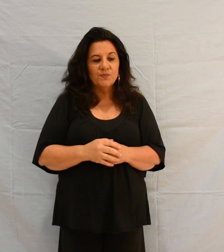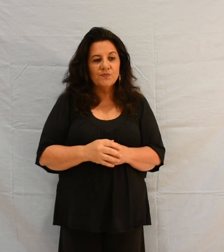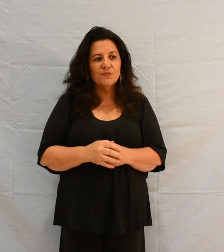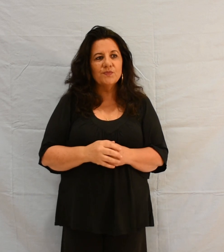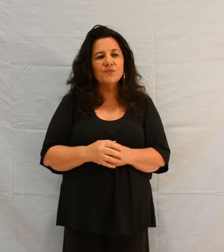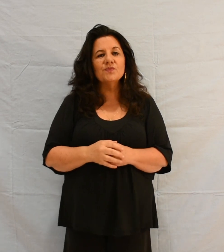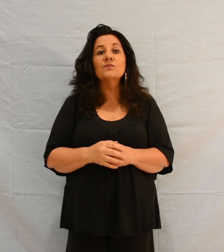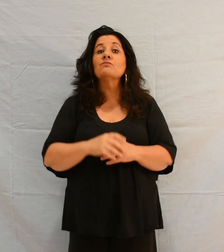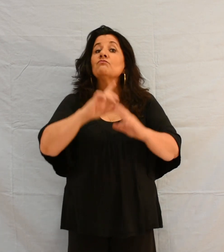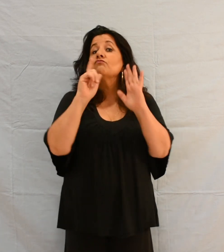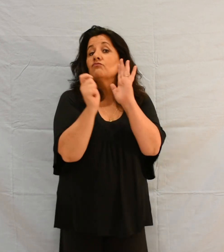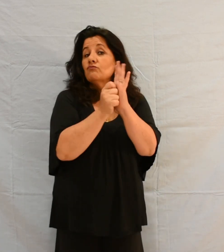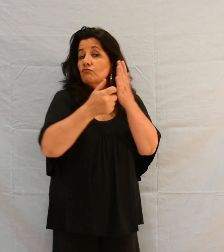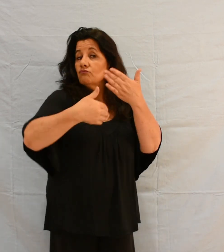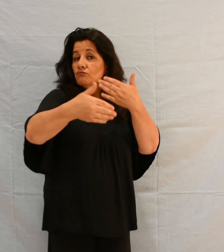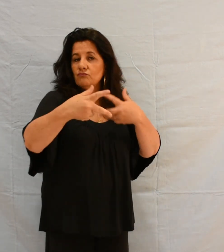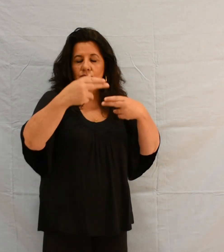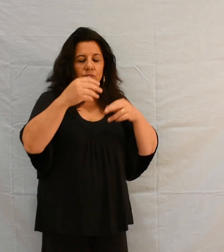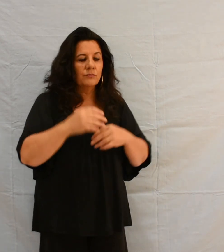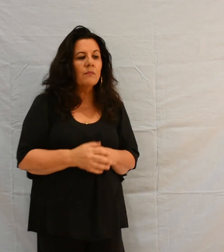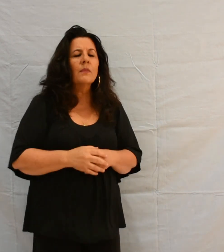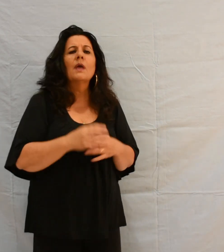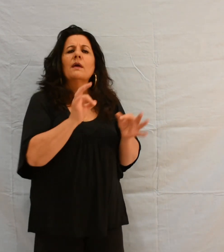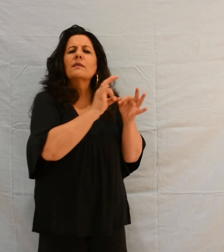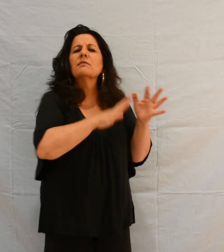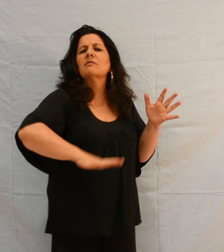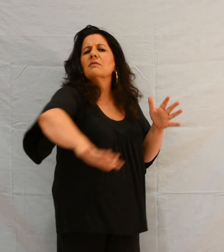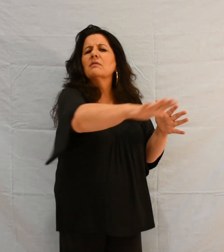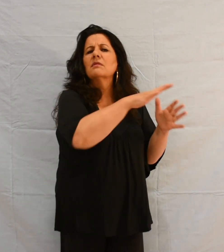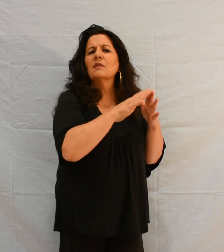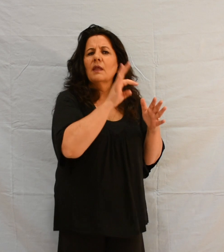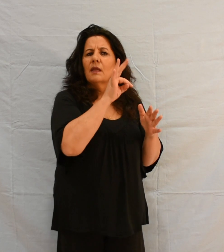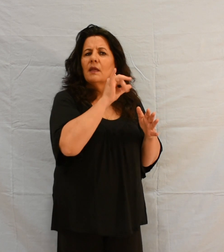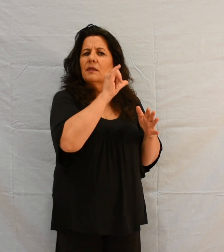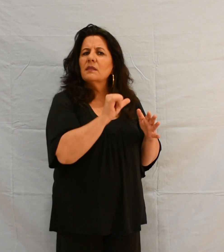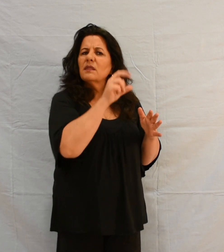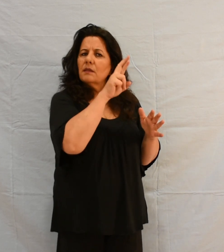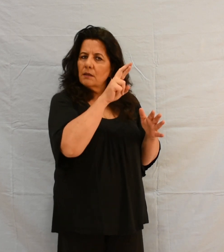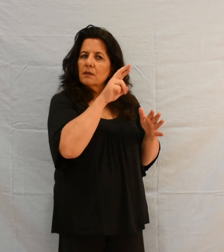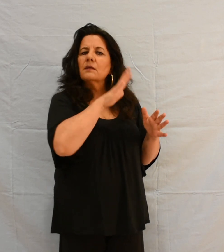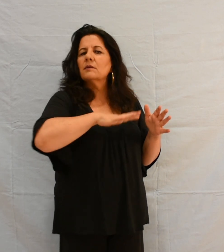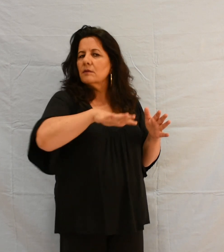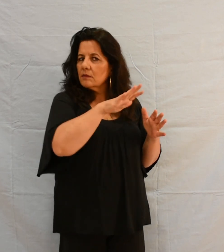En ce temps-là, Jésus quitta le territoire de Tyre, passant par Sidon.